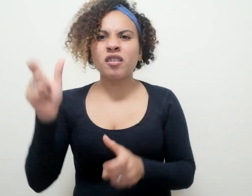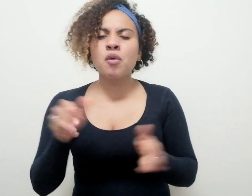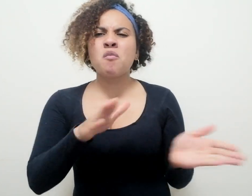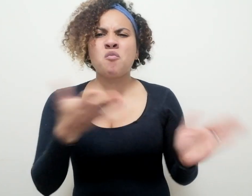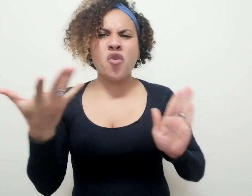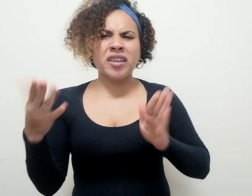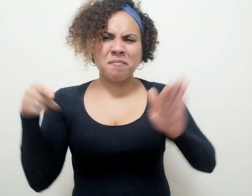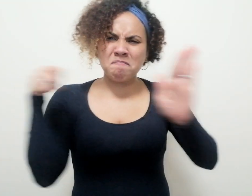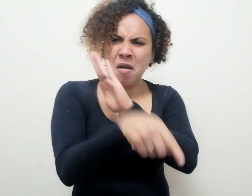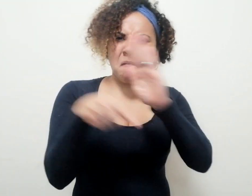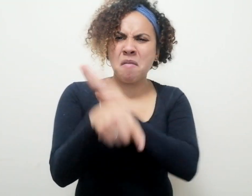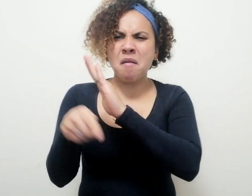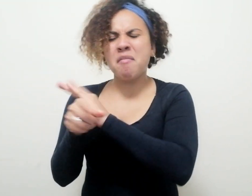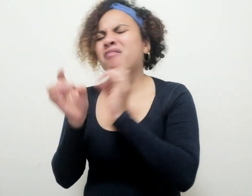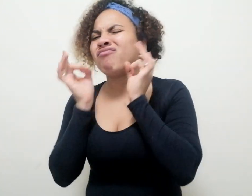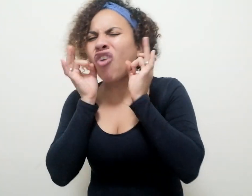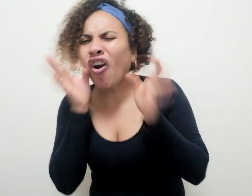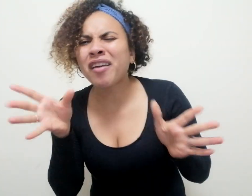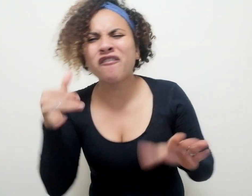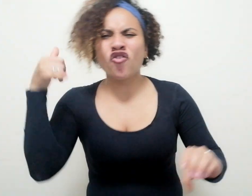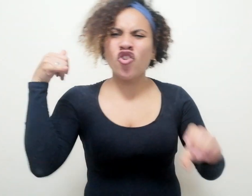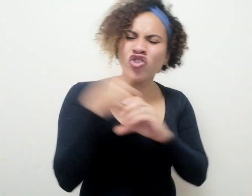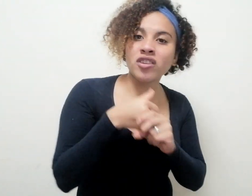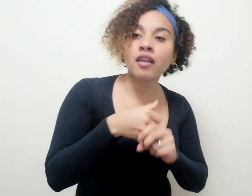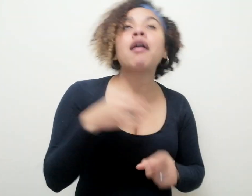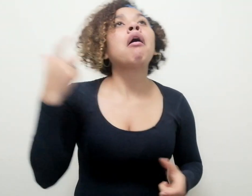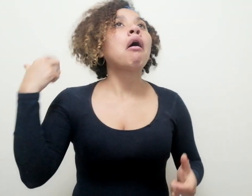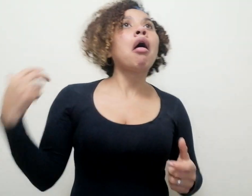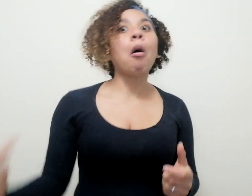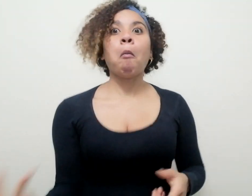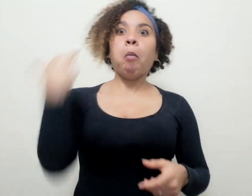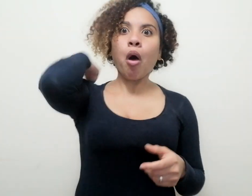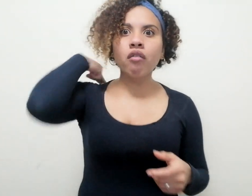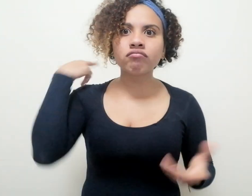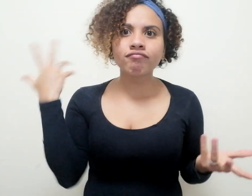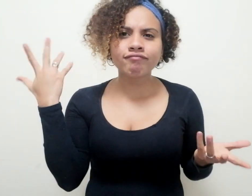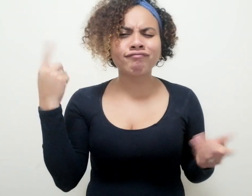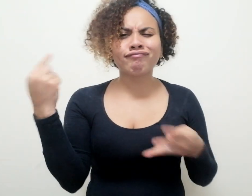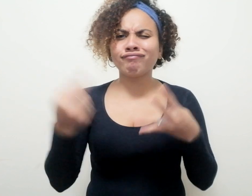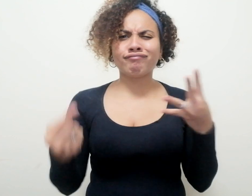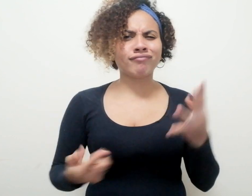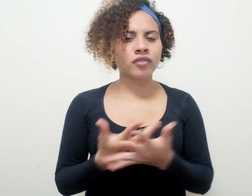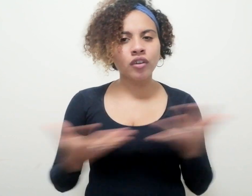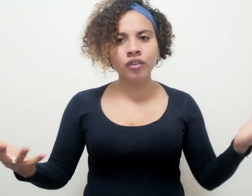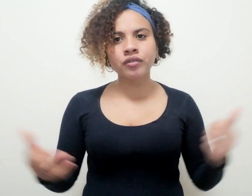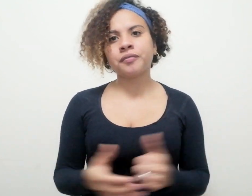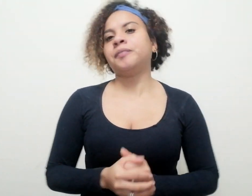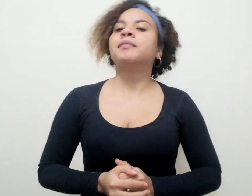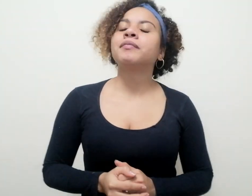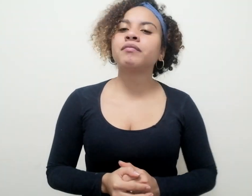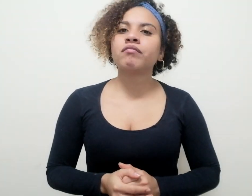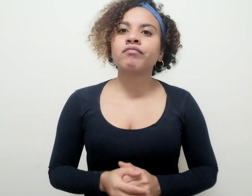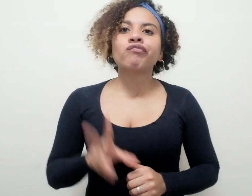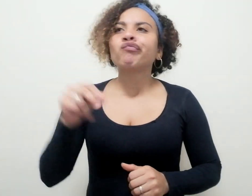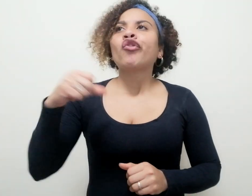violenta, violación, cortes de cabello involuntario, etc. C. tiene otro fin que